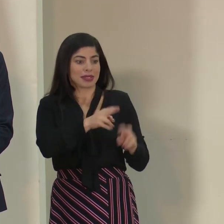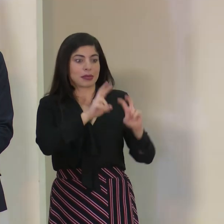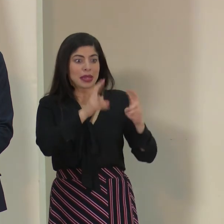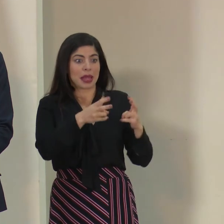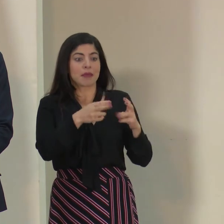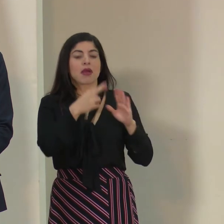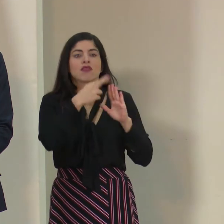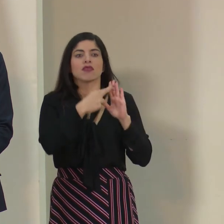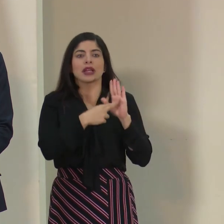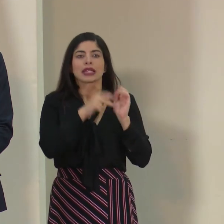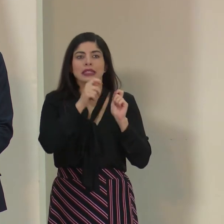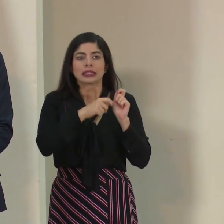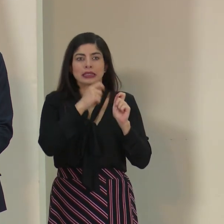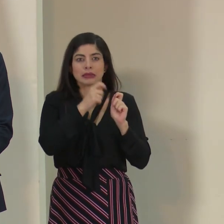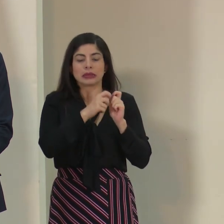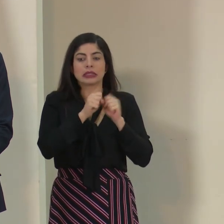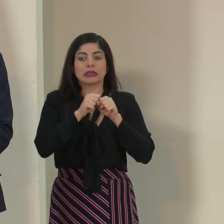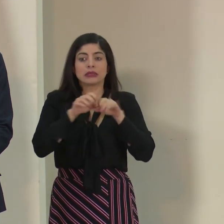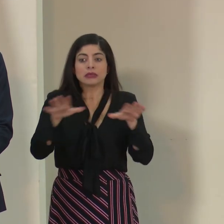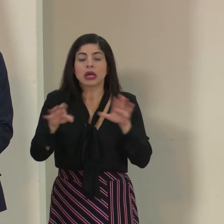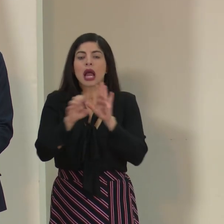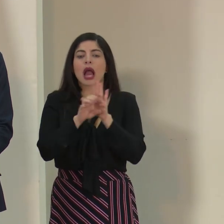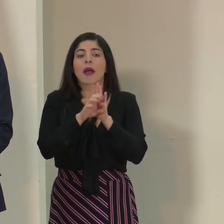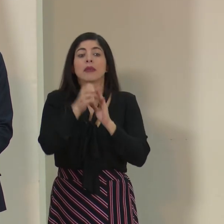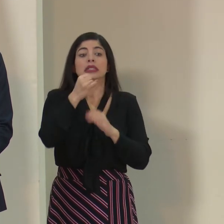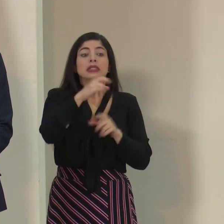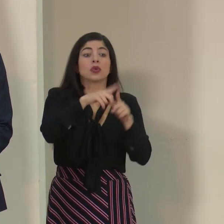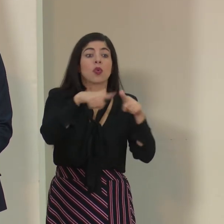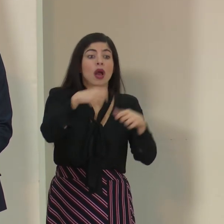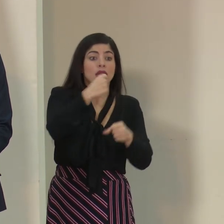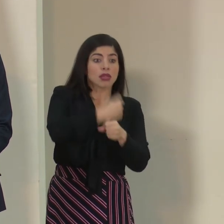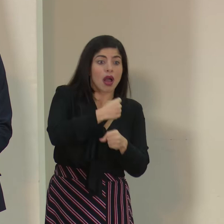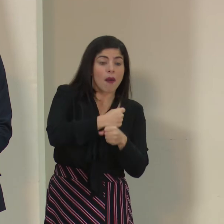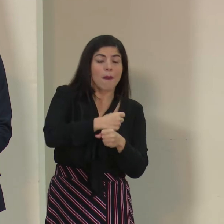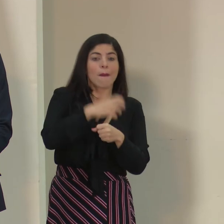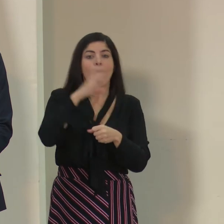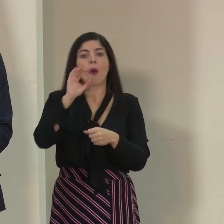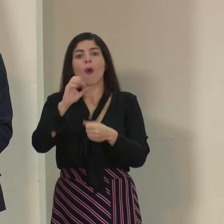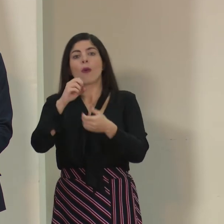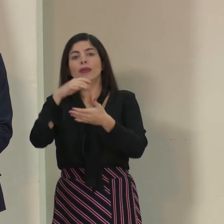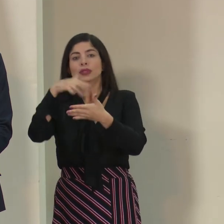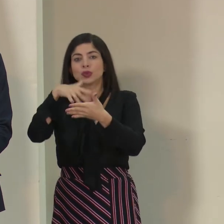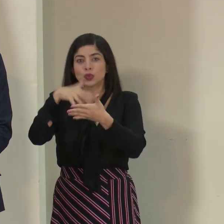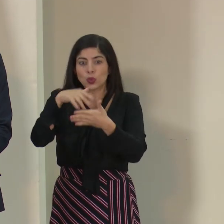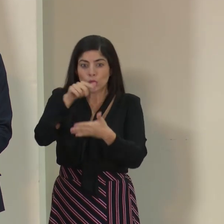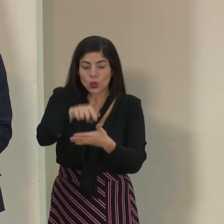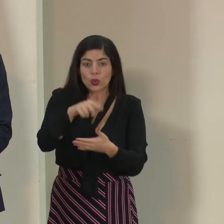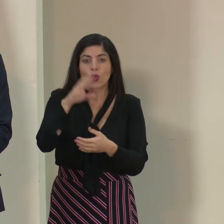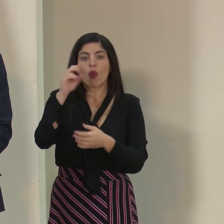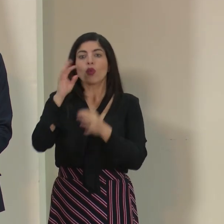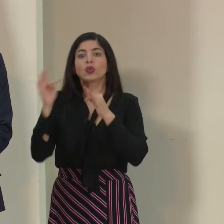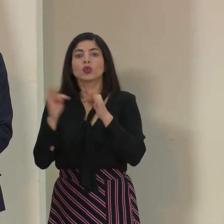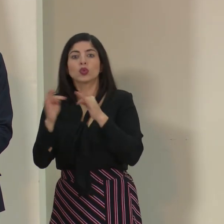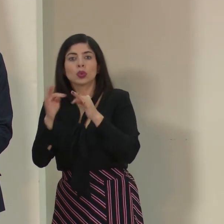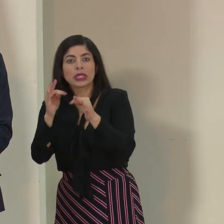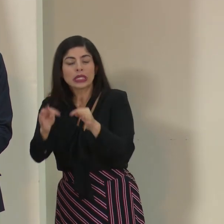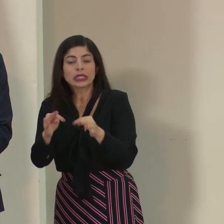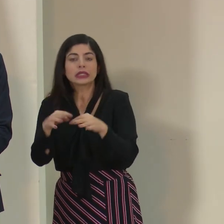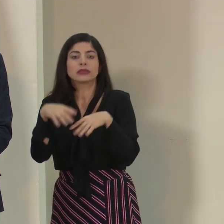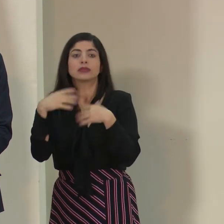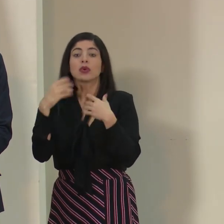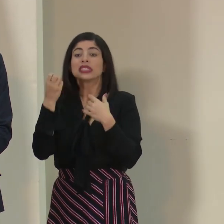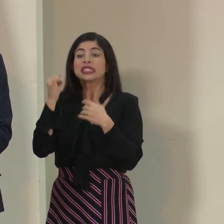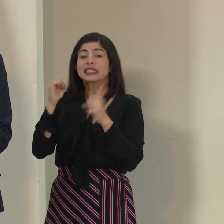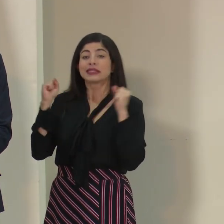lineamientos específicos sobre centros de trabajo, sobre centros educativos, sobre centros turísticos, sobre